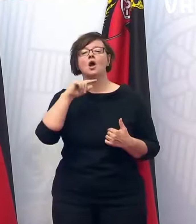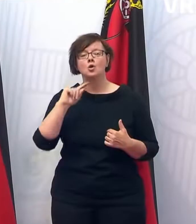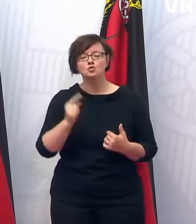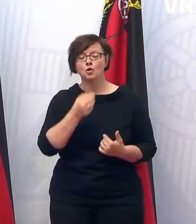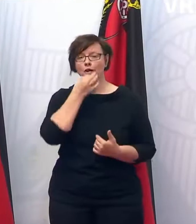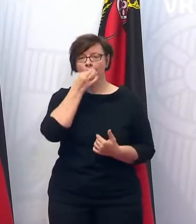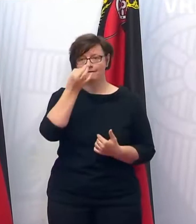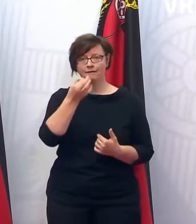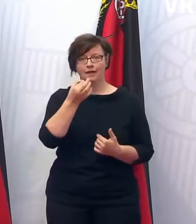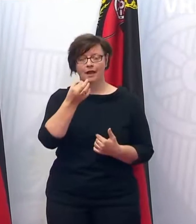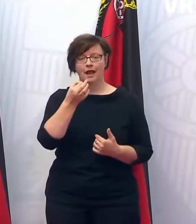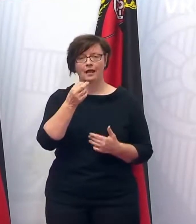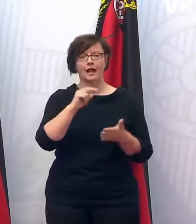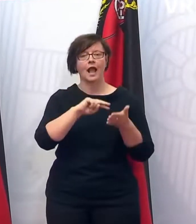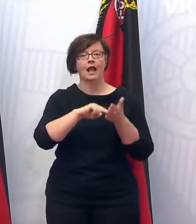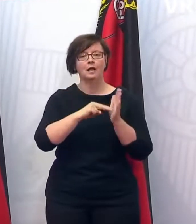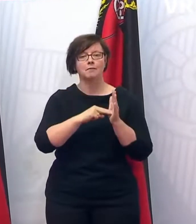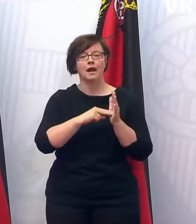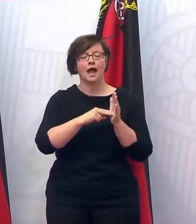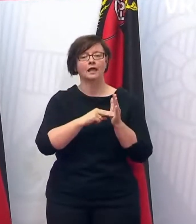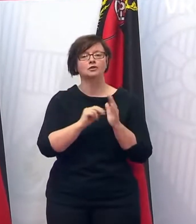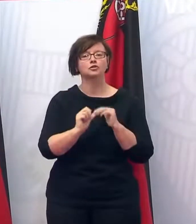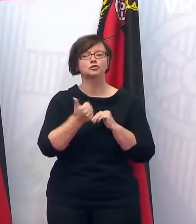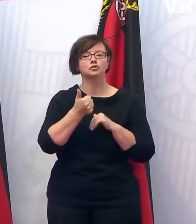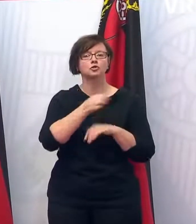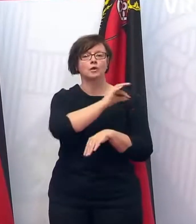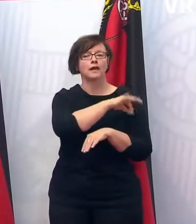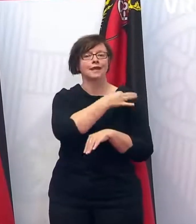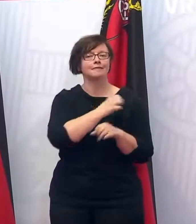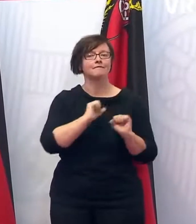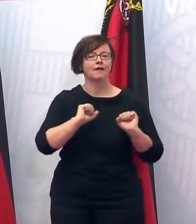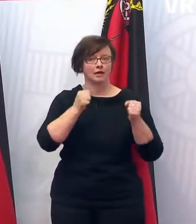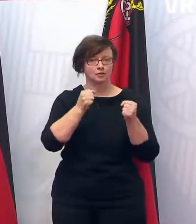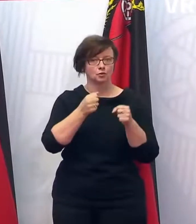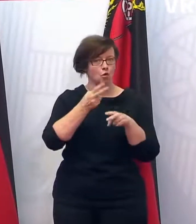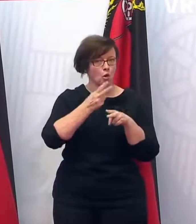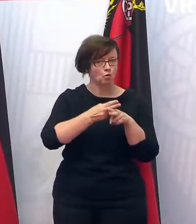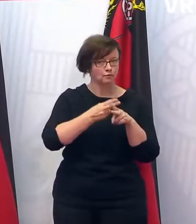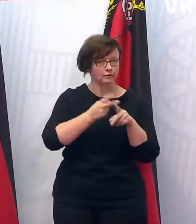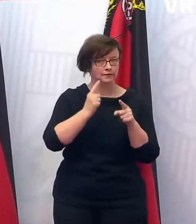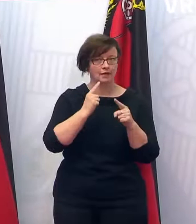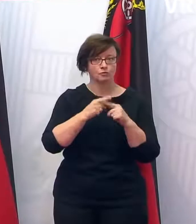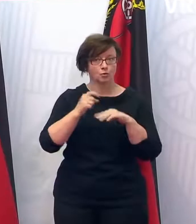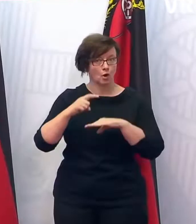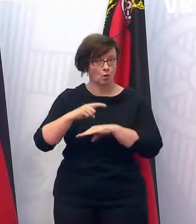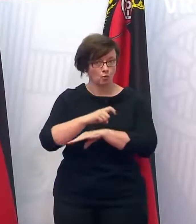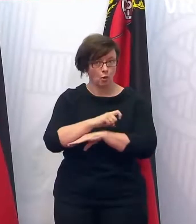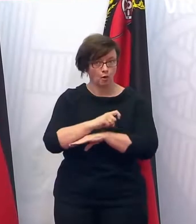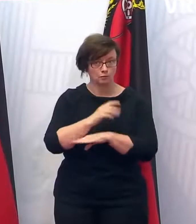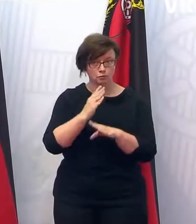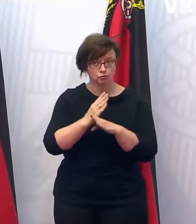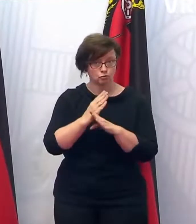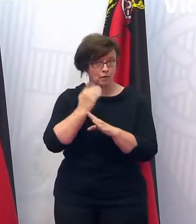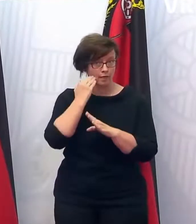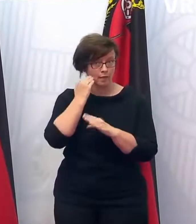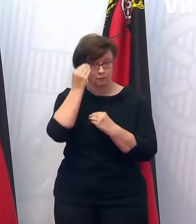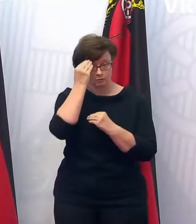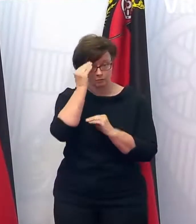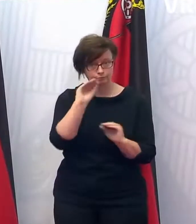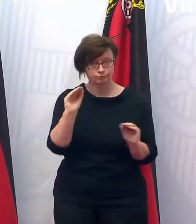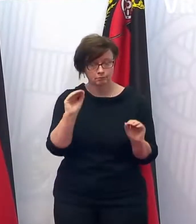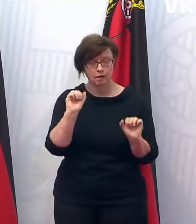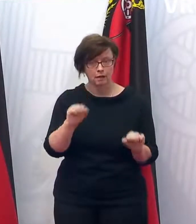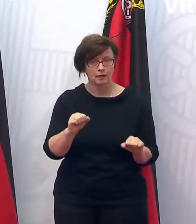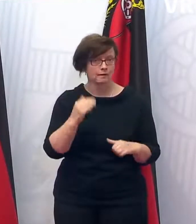geplanten Sonderimpfaktionen in Ludwigshafen und Worms. Ist das inzwischen schon bekannt, wann dies